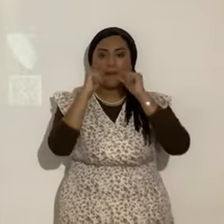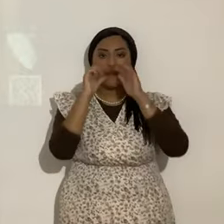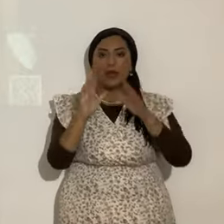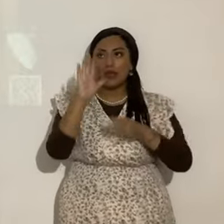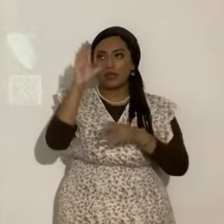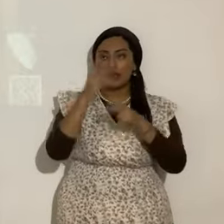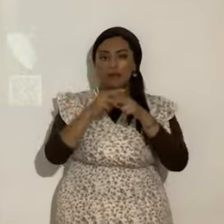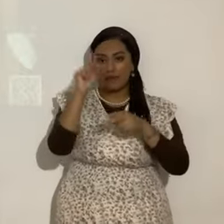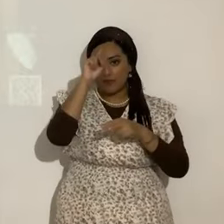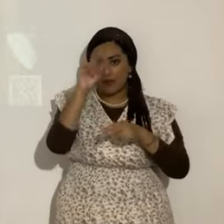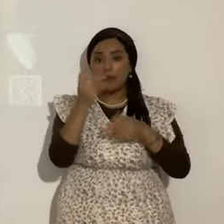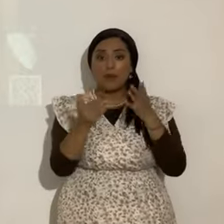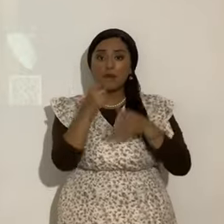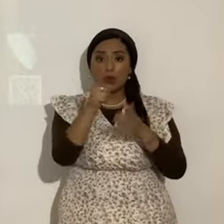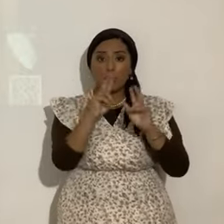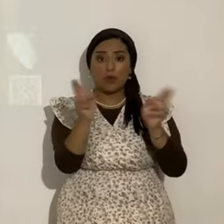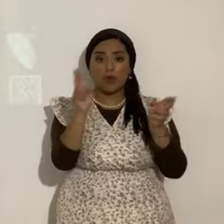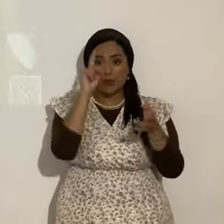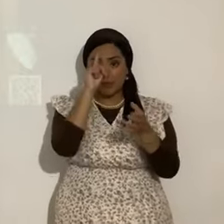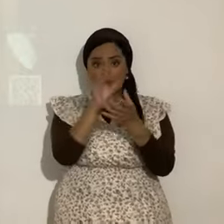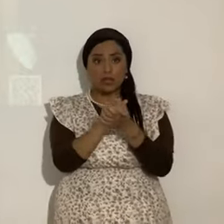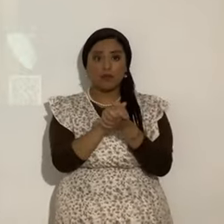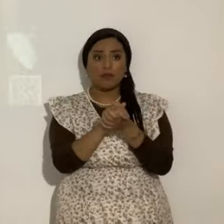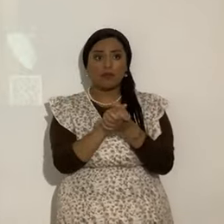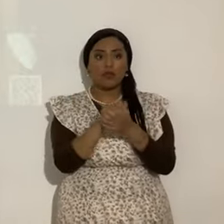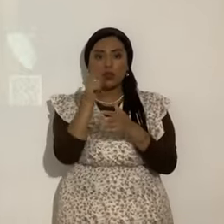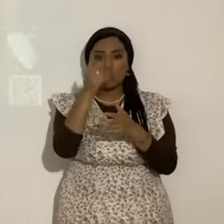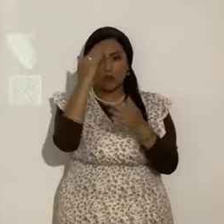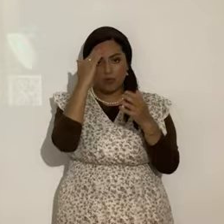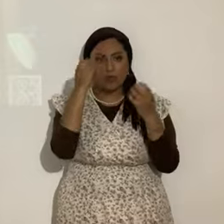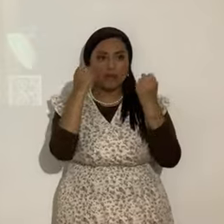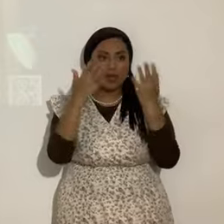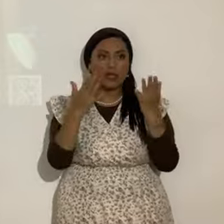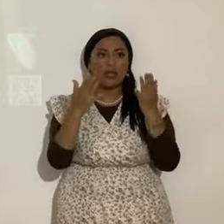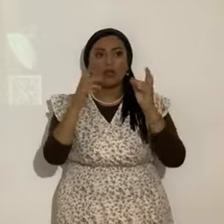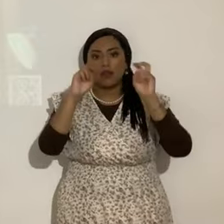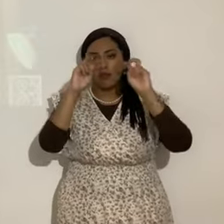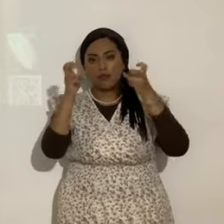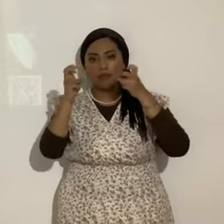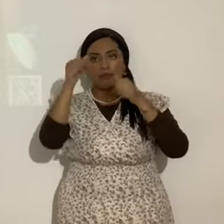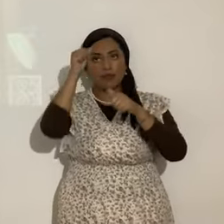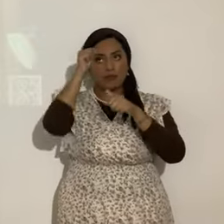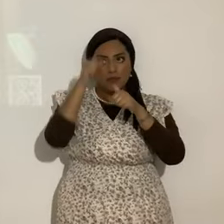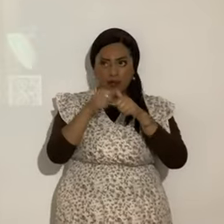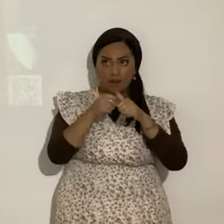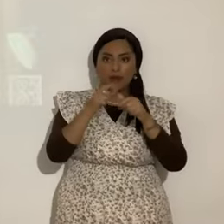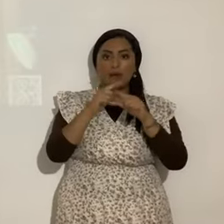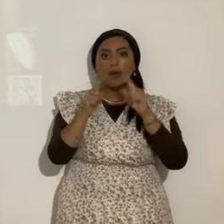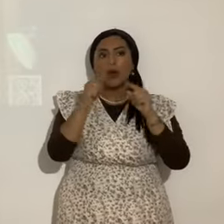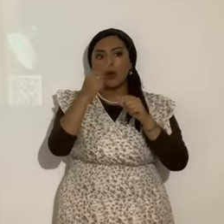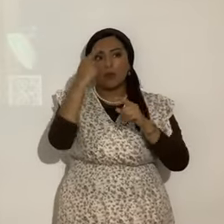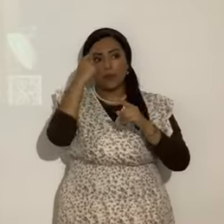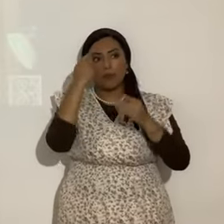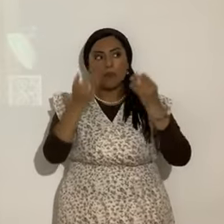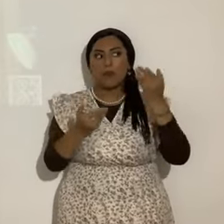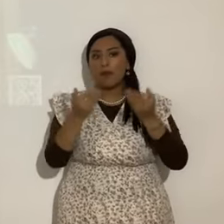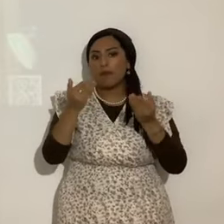A lo mejor tú ya creíste. Te sabes muchos temas de memoria. Etcétera. Etcétera. Pero lo has tomado como un club